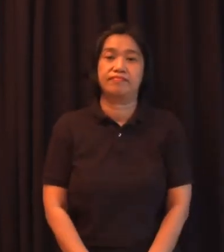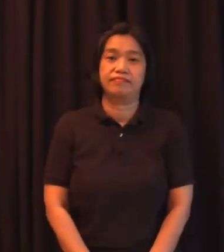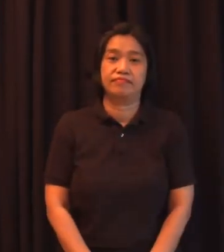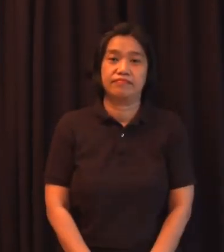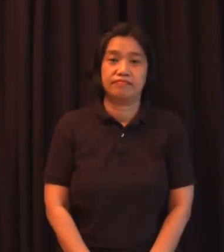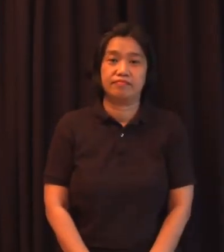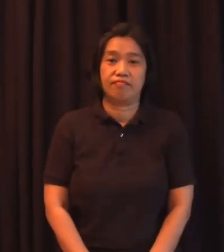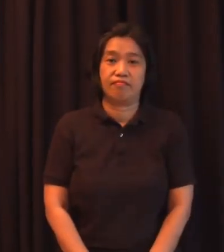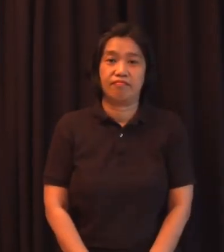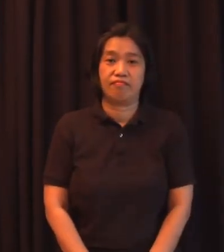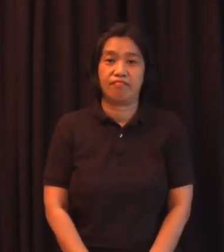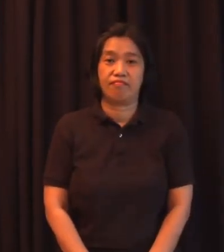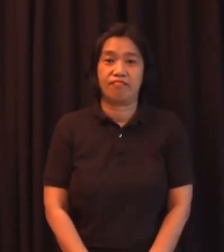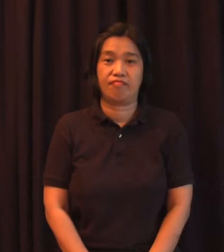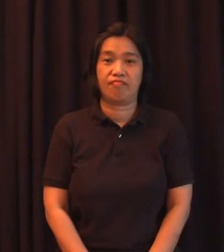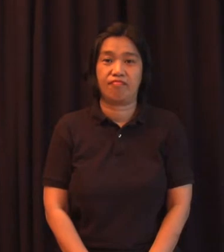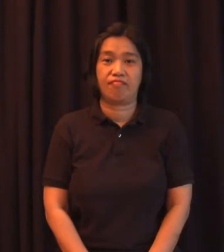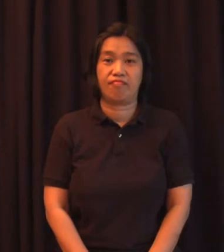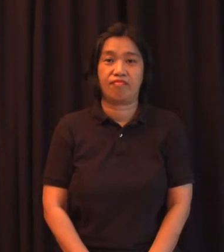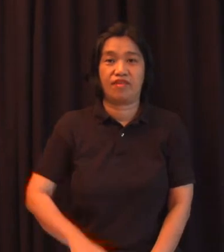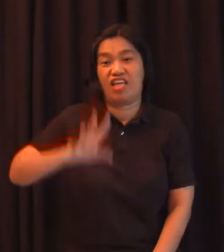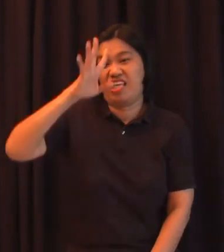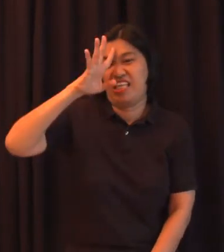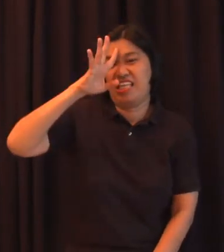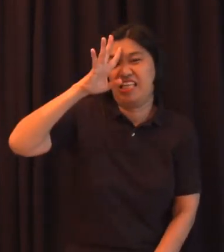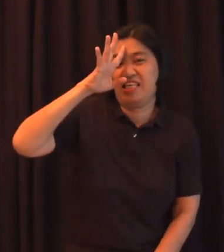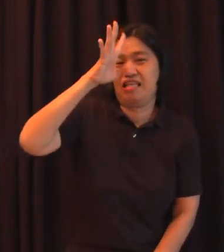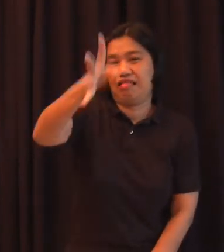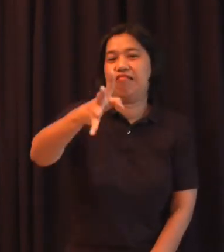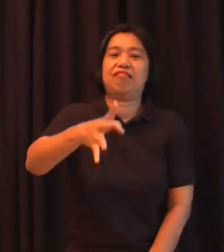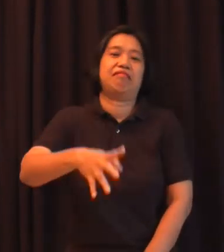pag-iimbento ng salita yung